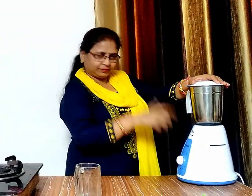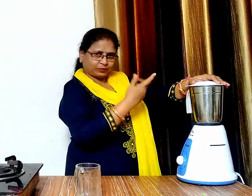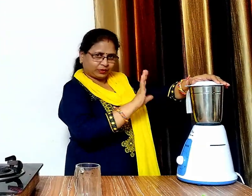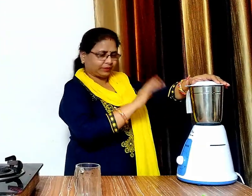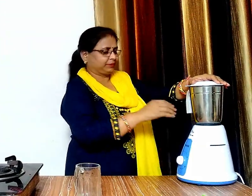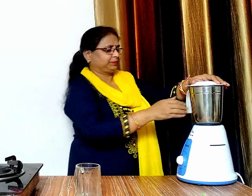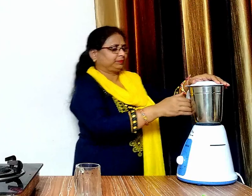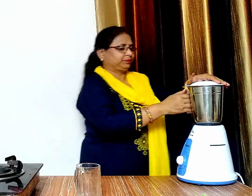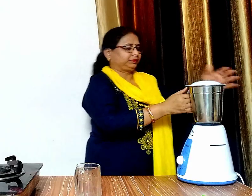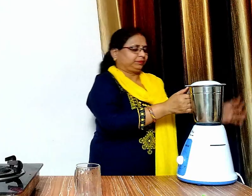सारी चीज़े पिस चुकी है